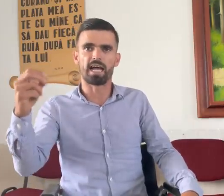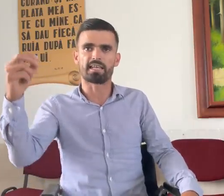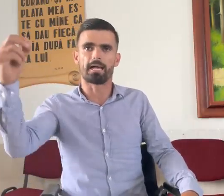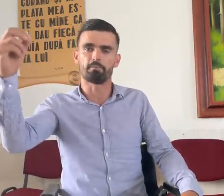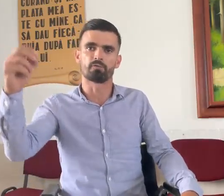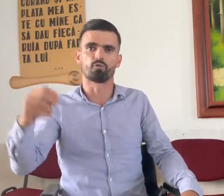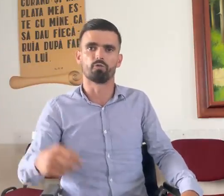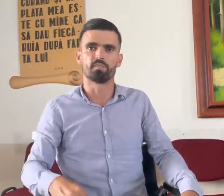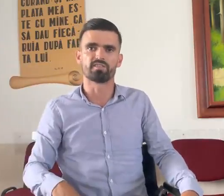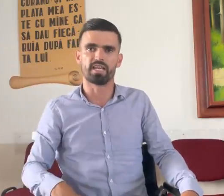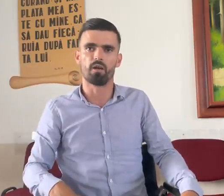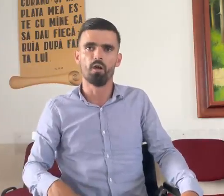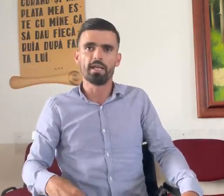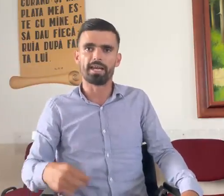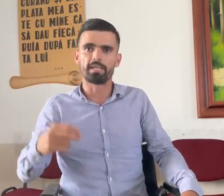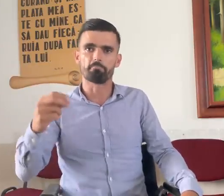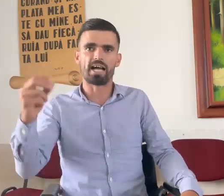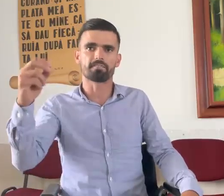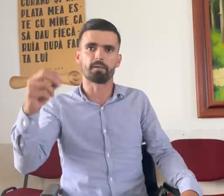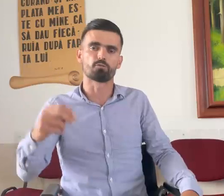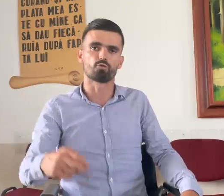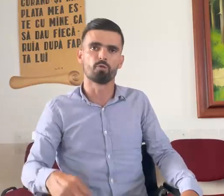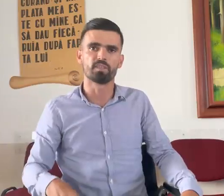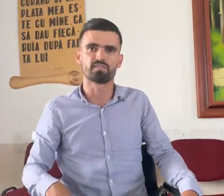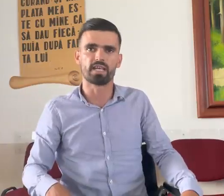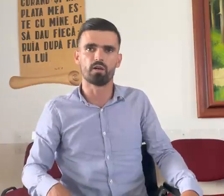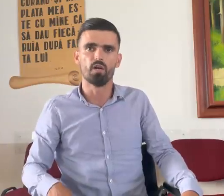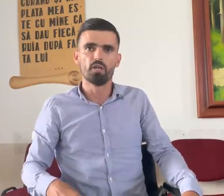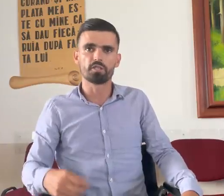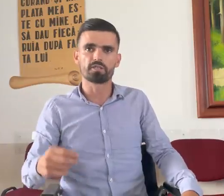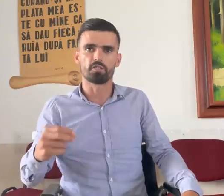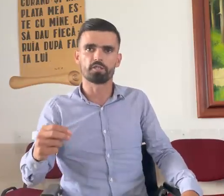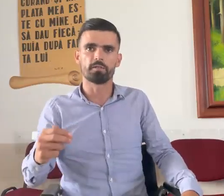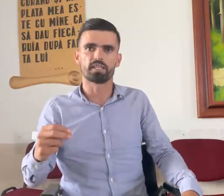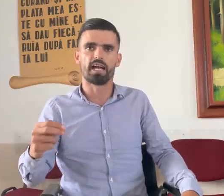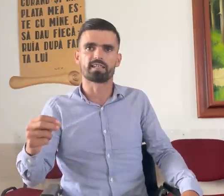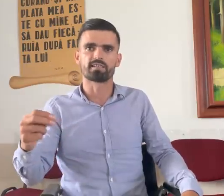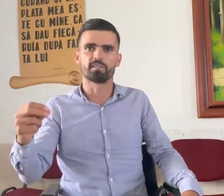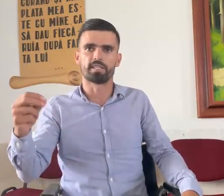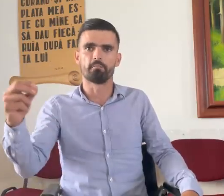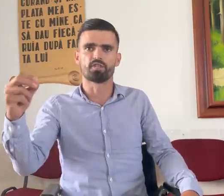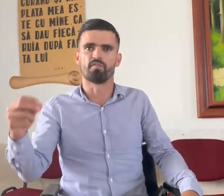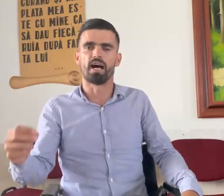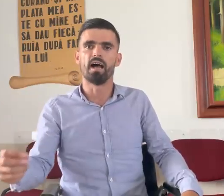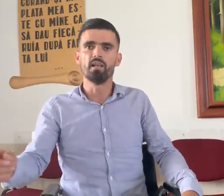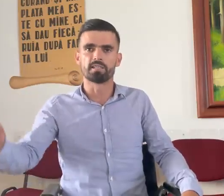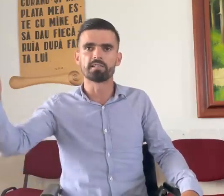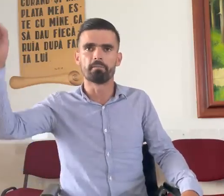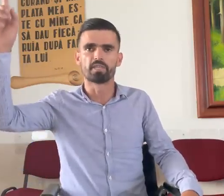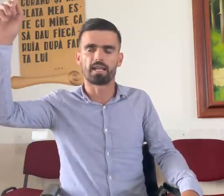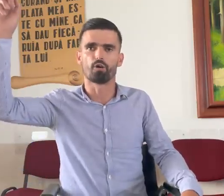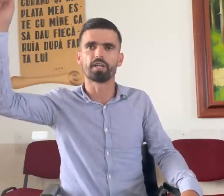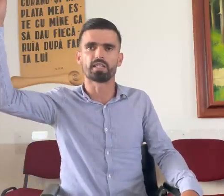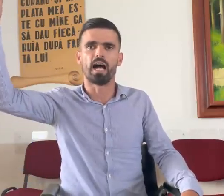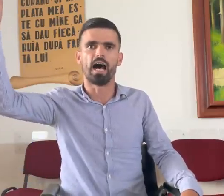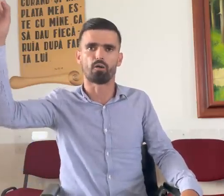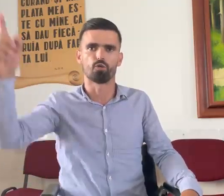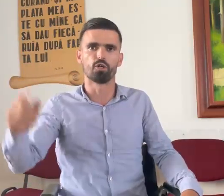gata pentru Dumnezeu, echipați pentru Dumnezeu și să știm că dacă suntem ceva, suntem datorită harului